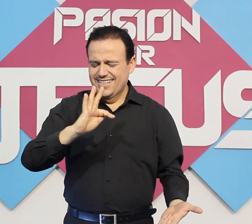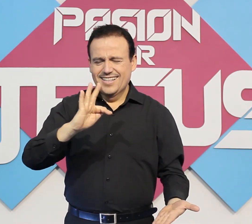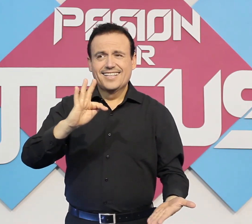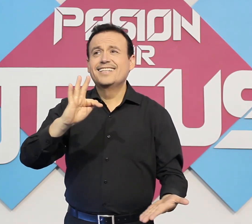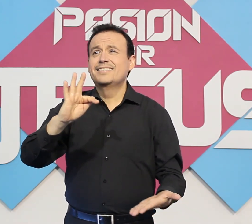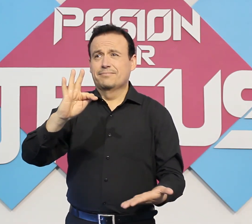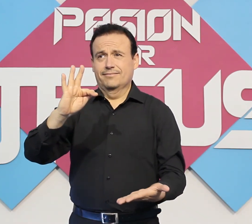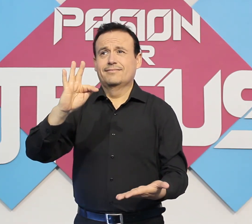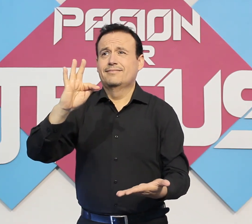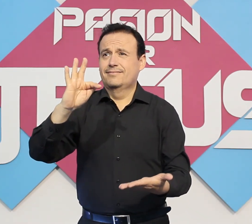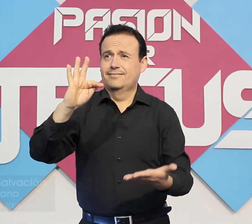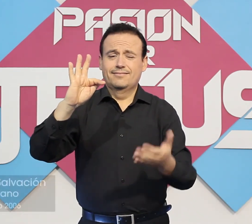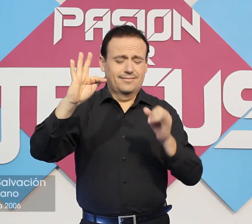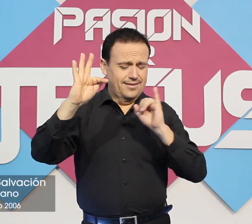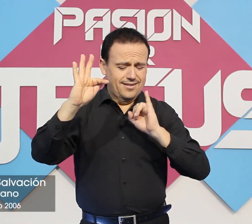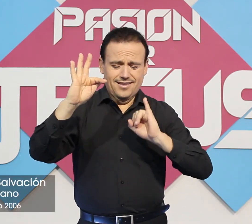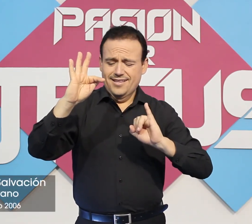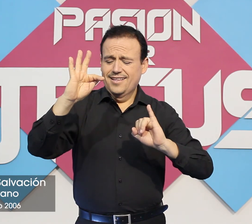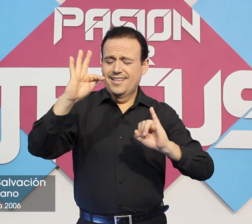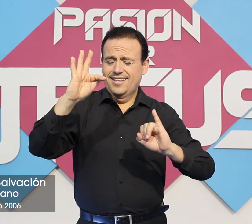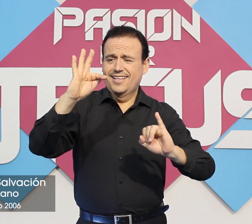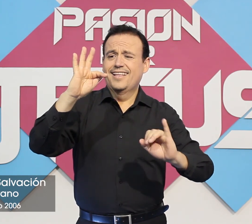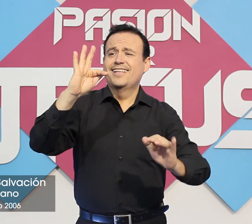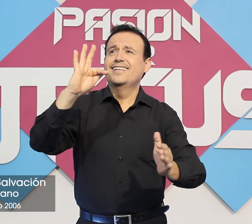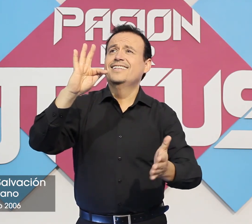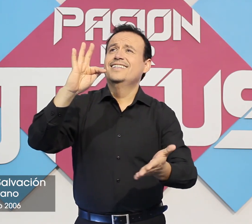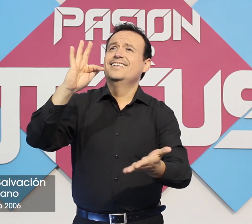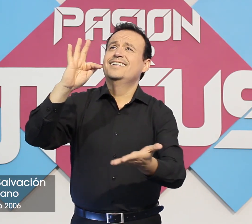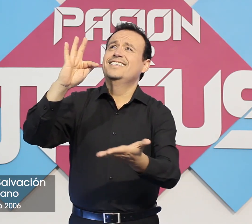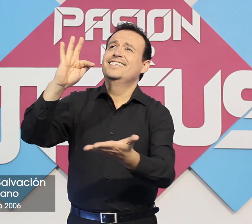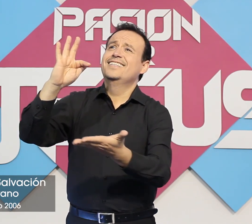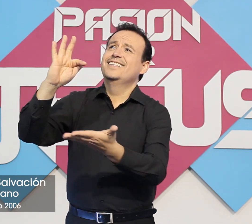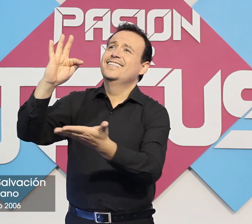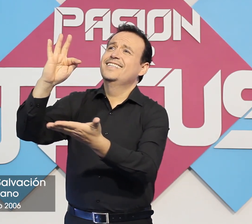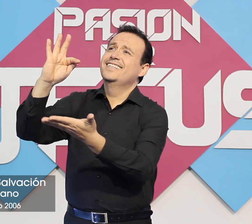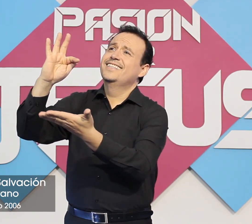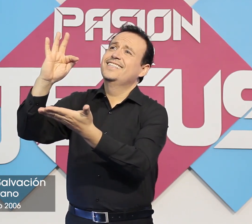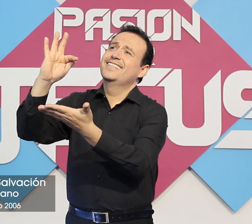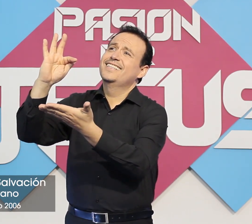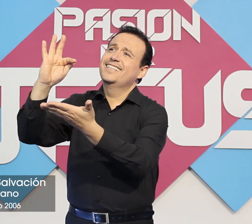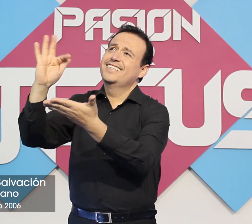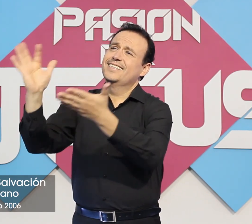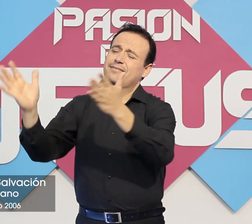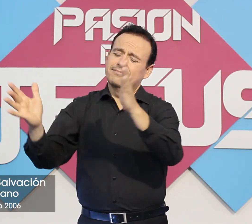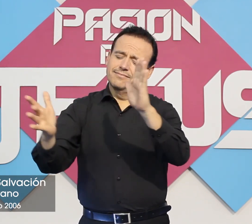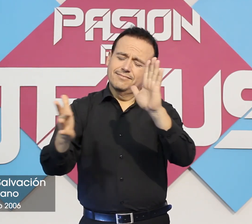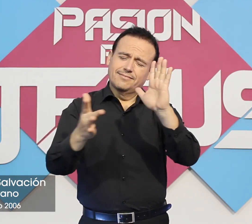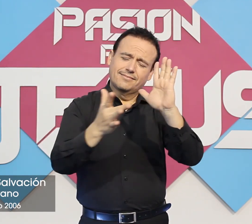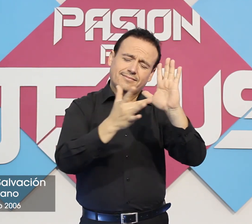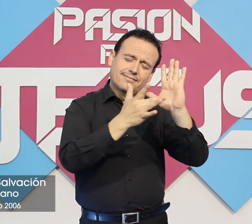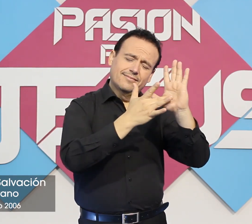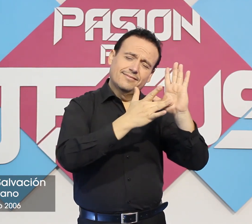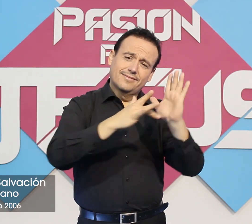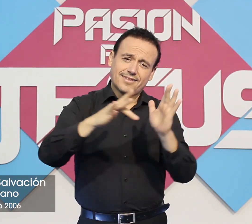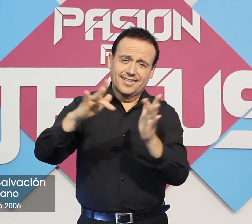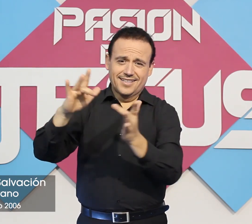Cámbiame hazme